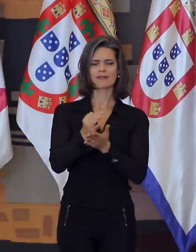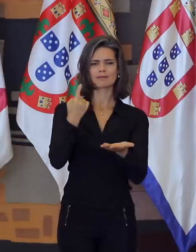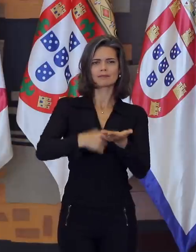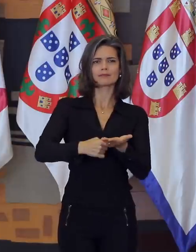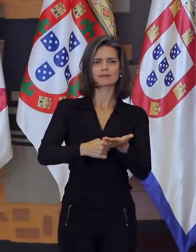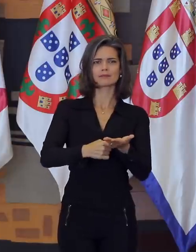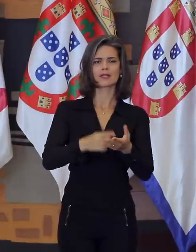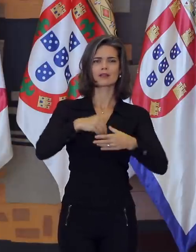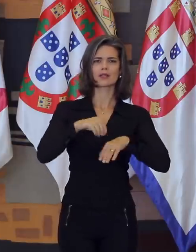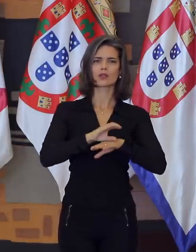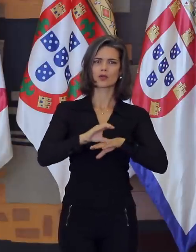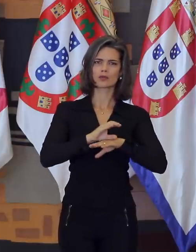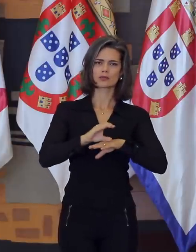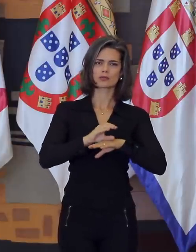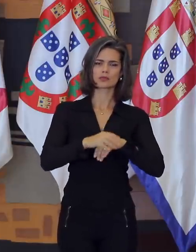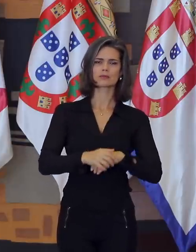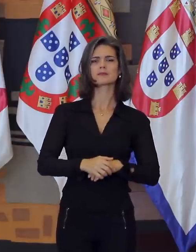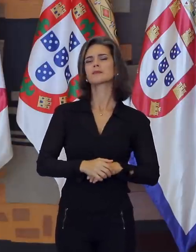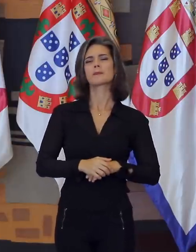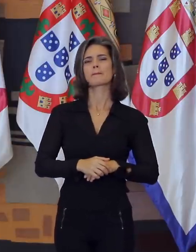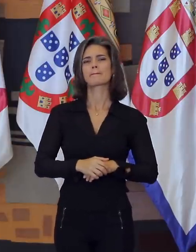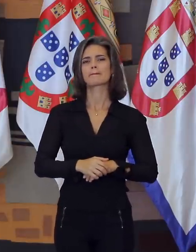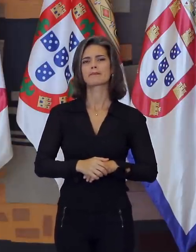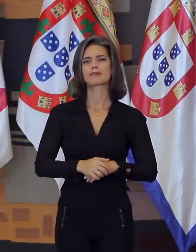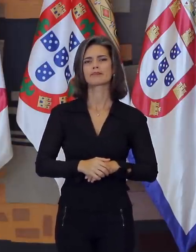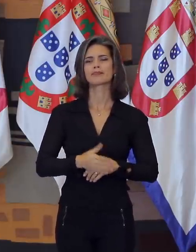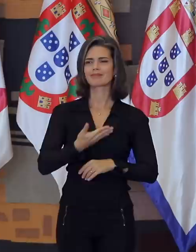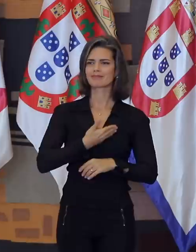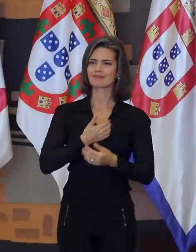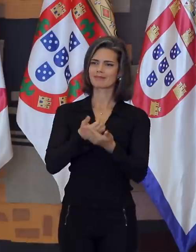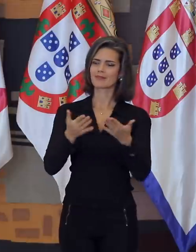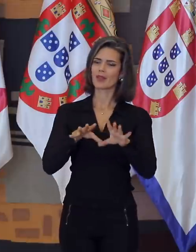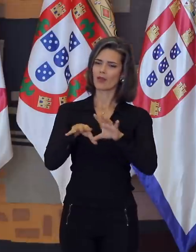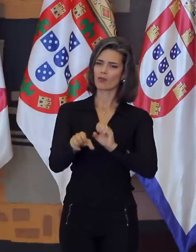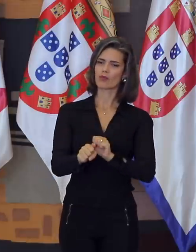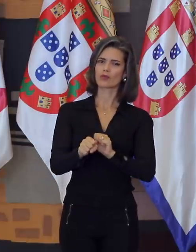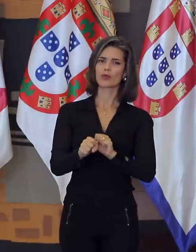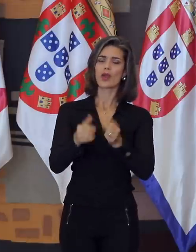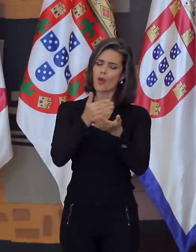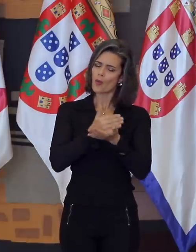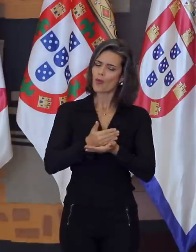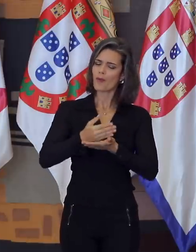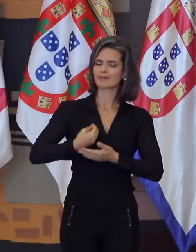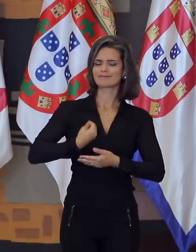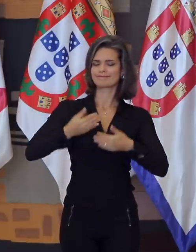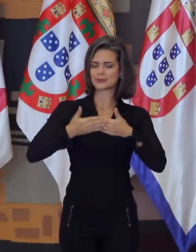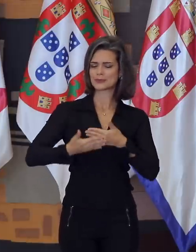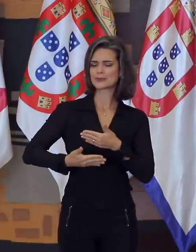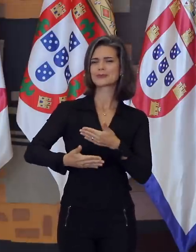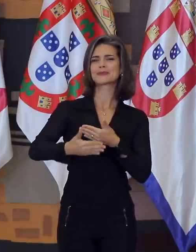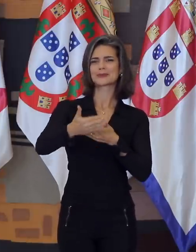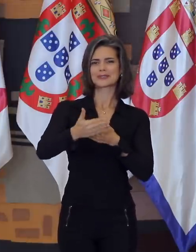das palavras inscritas na Constituição Federal. Caros colegas, a formatura é apenas o início